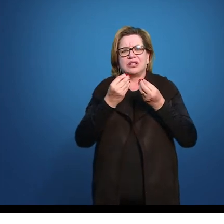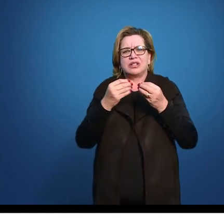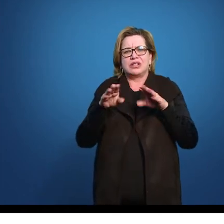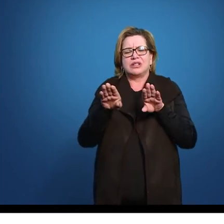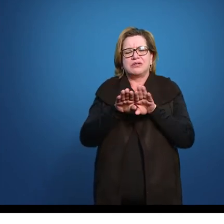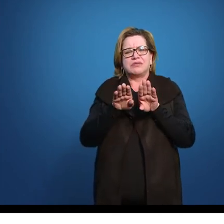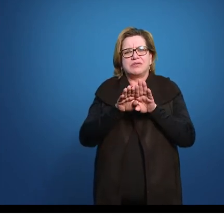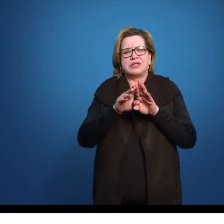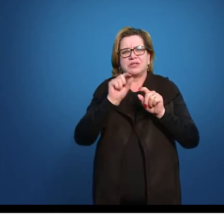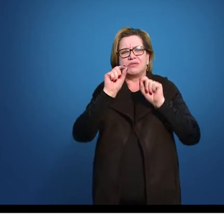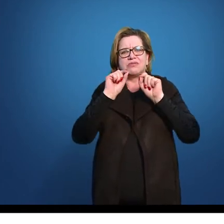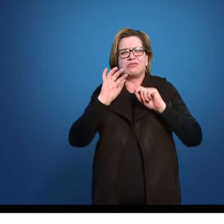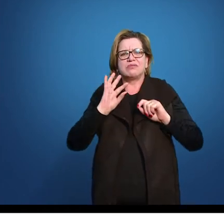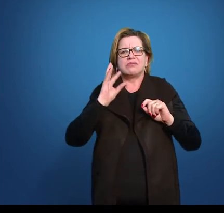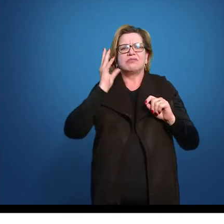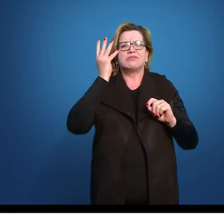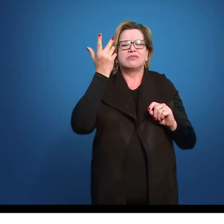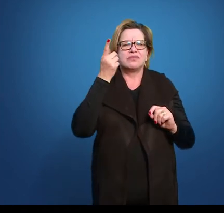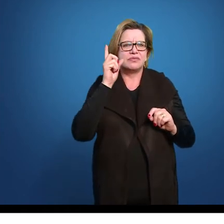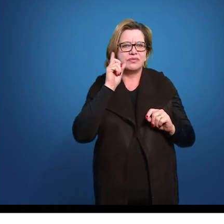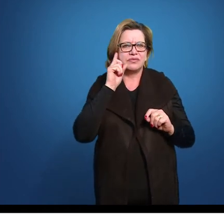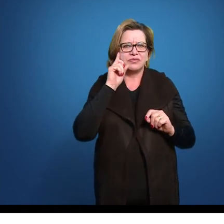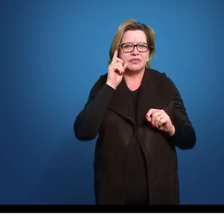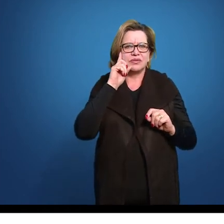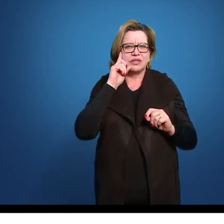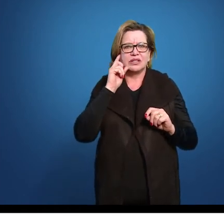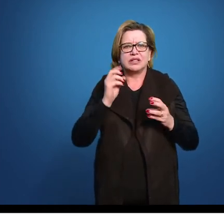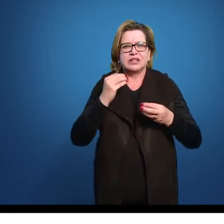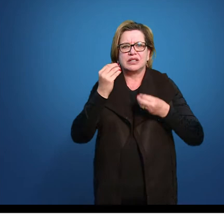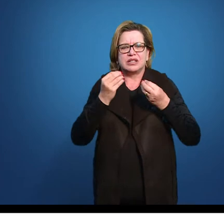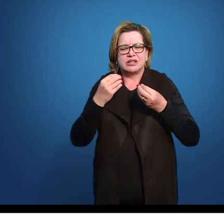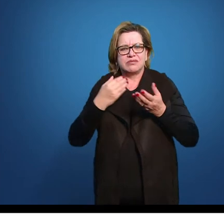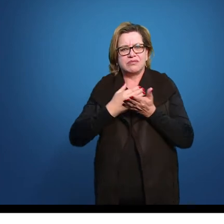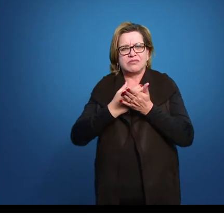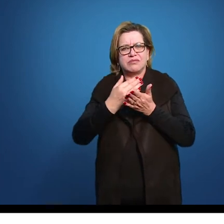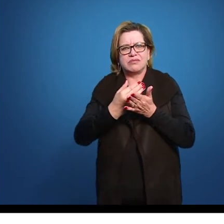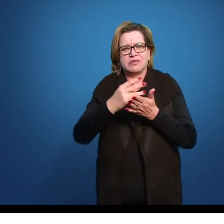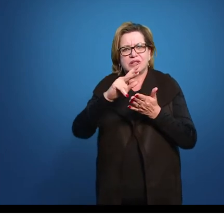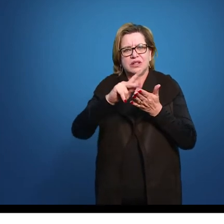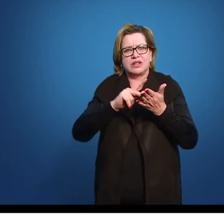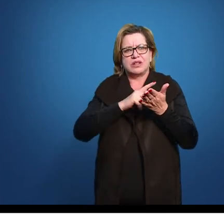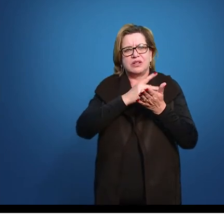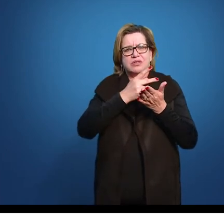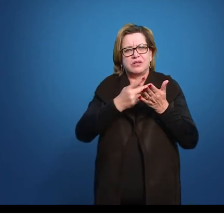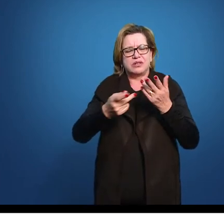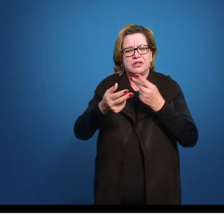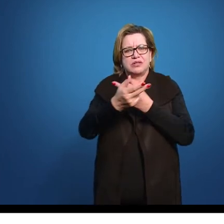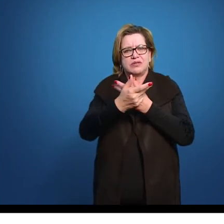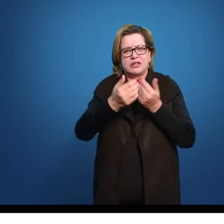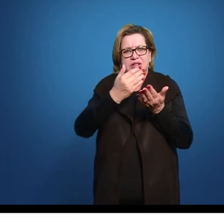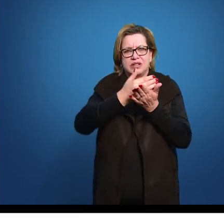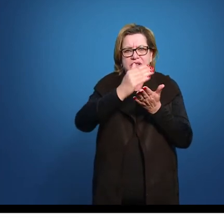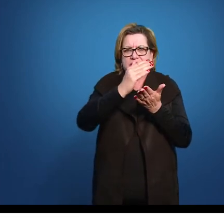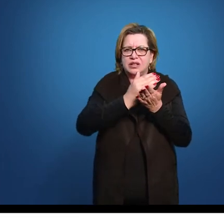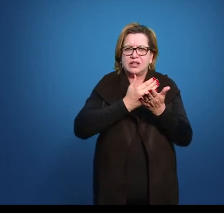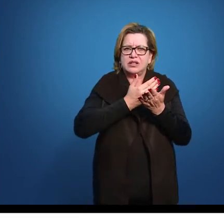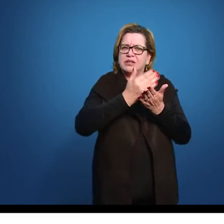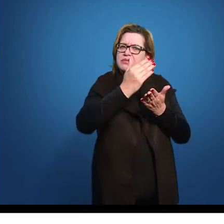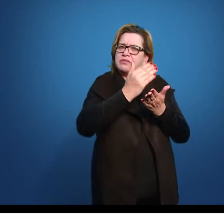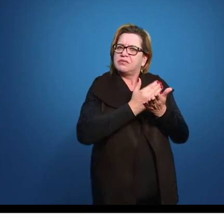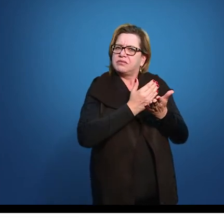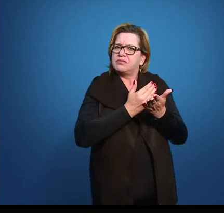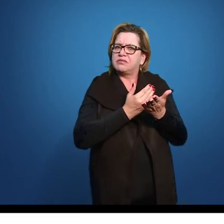Corrupção Que a gente enxerga No dia a dia E daí que ele vai ter Uma poesia Que é dividida Em várias Em várias